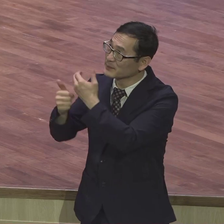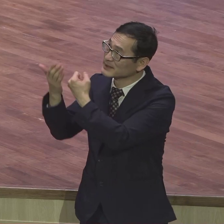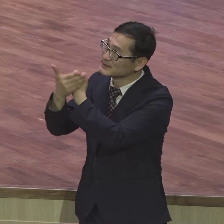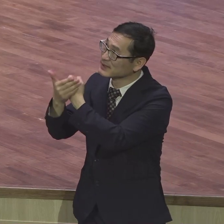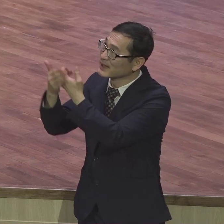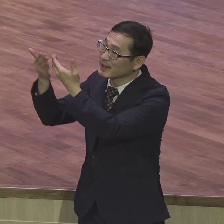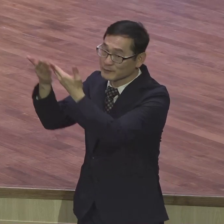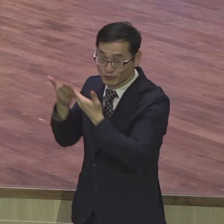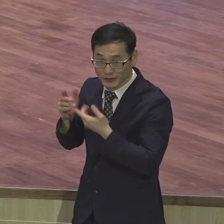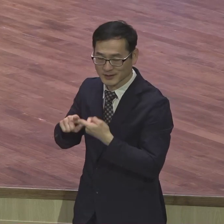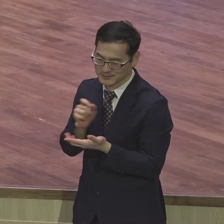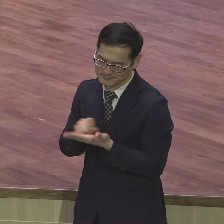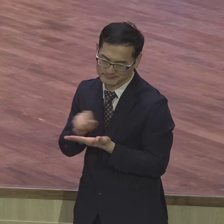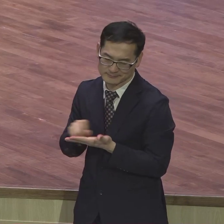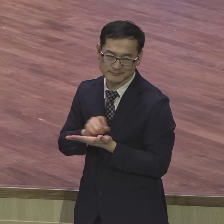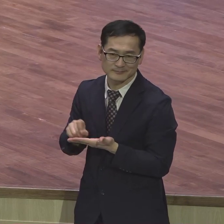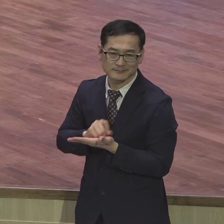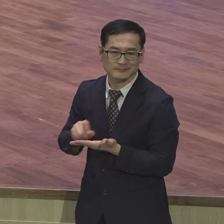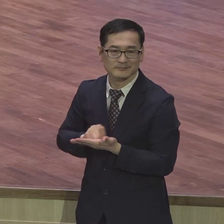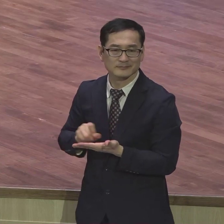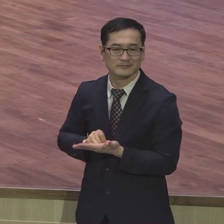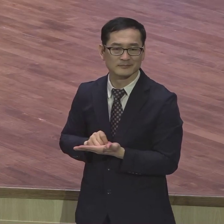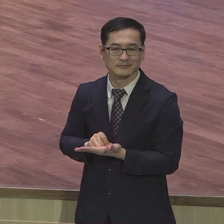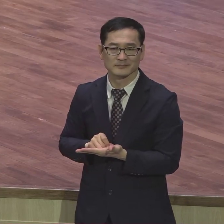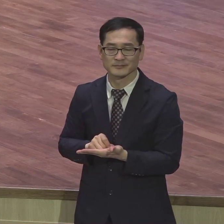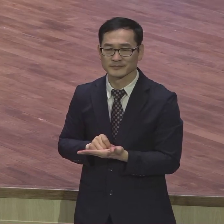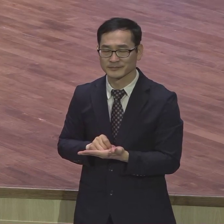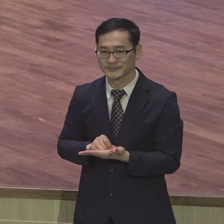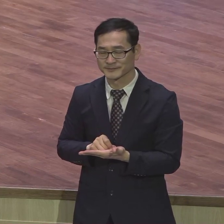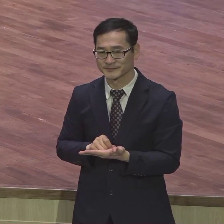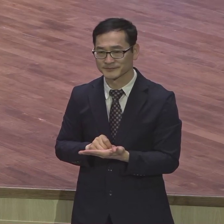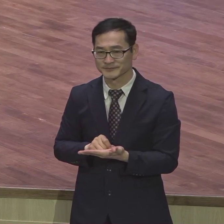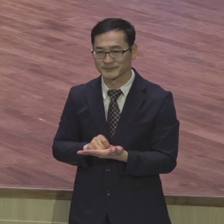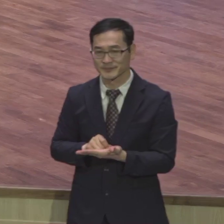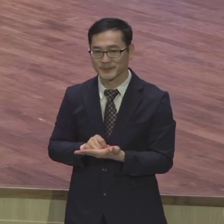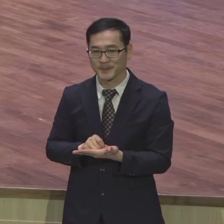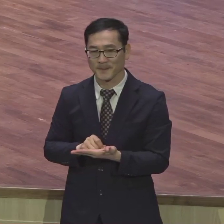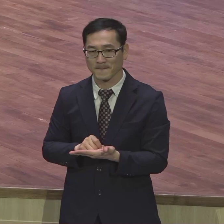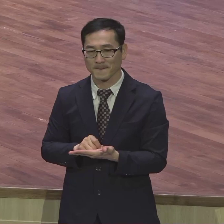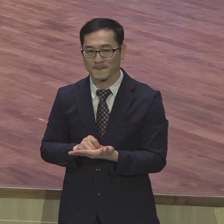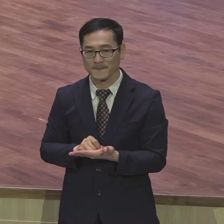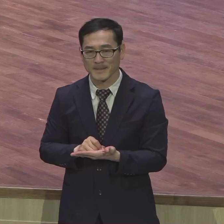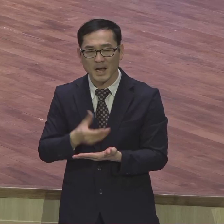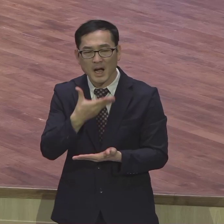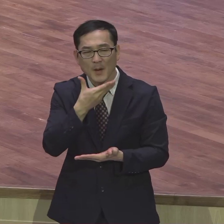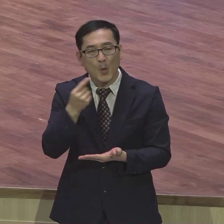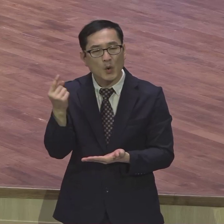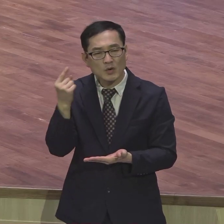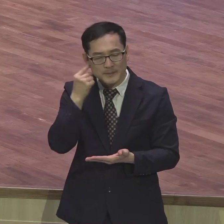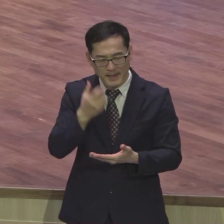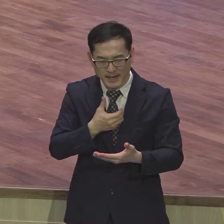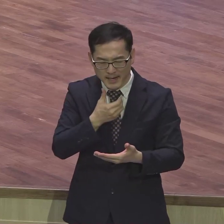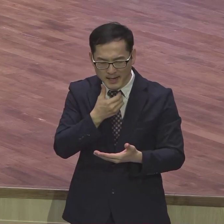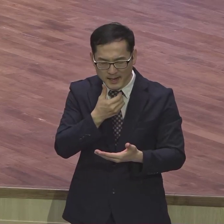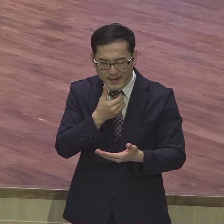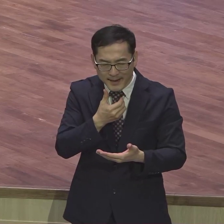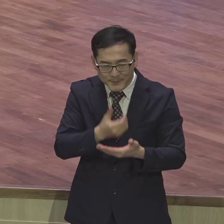나누는데 이들이 복음의 감격을 다시 한번 회복해서 하나님의 나라